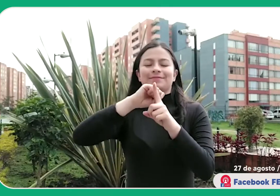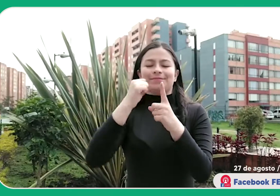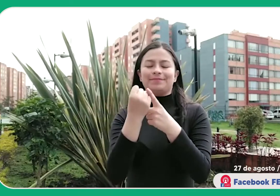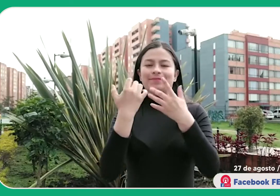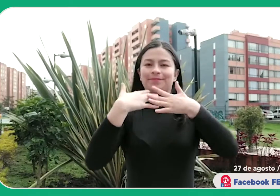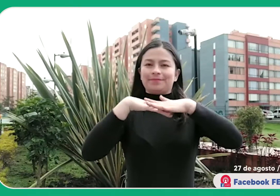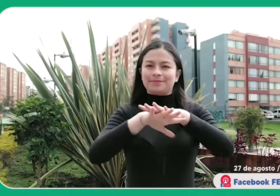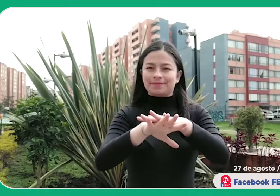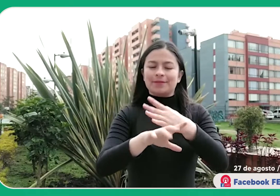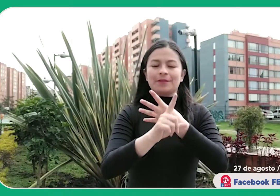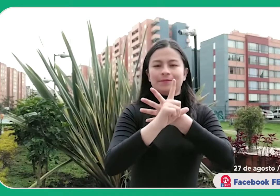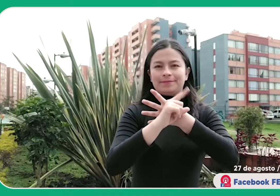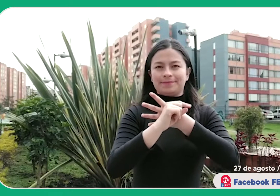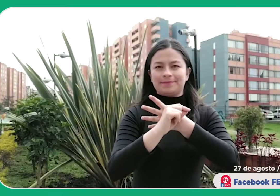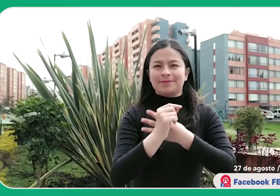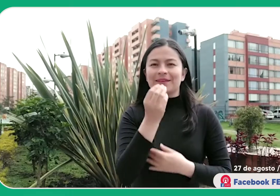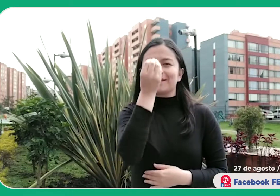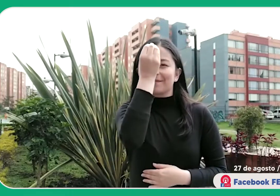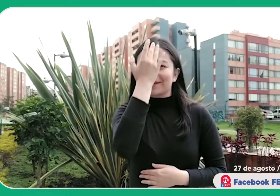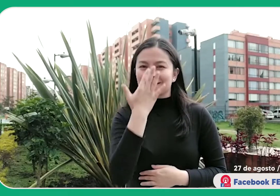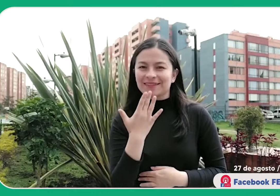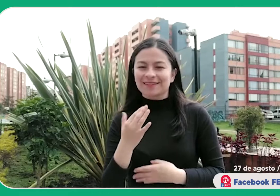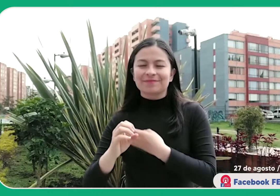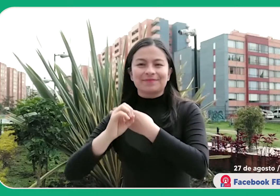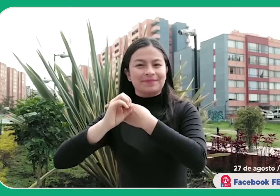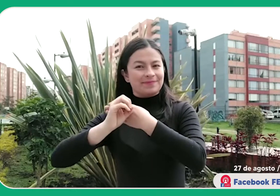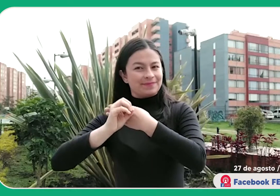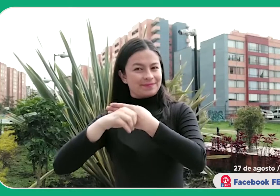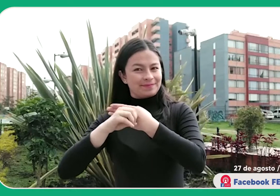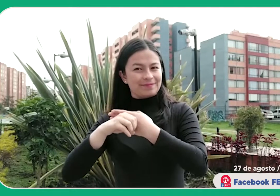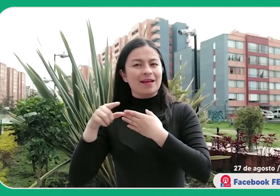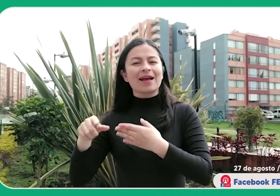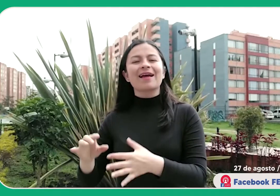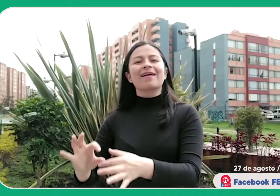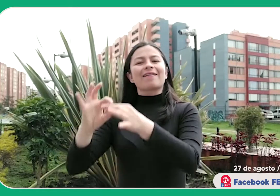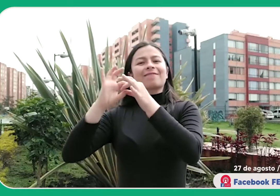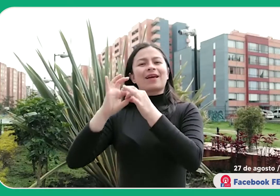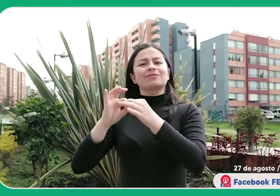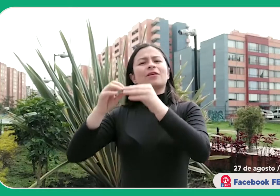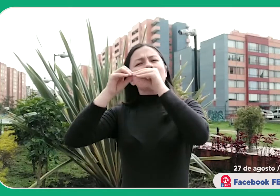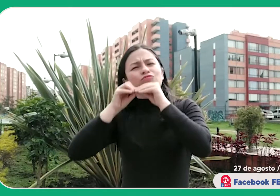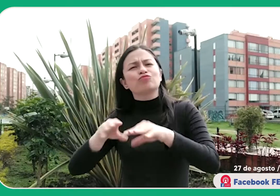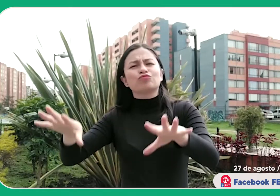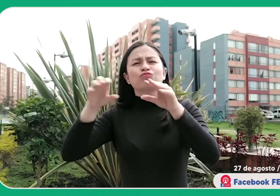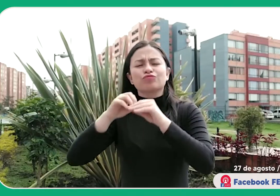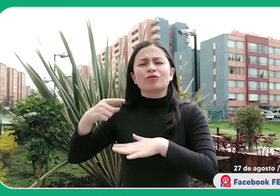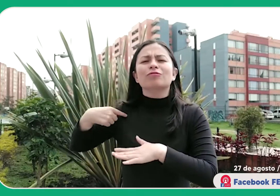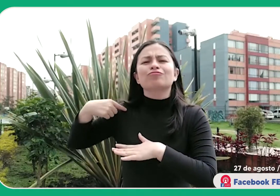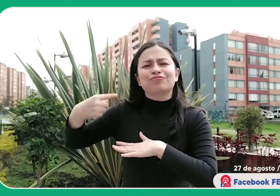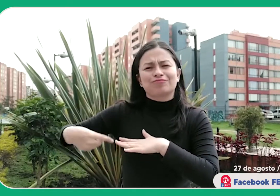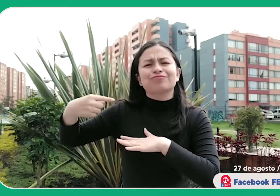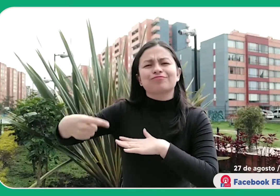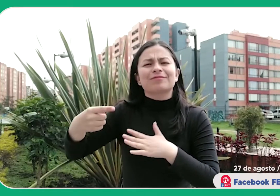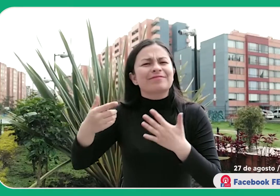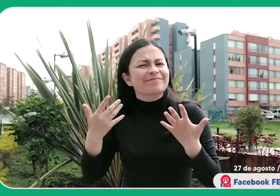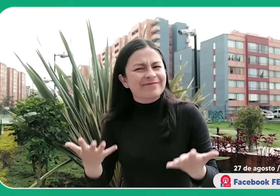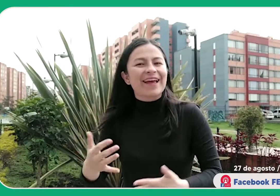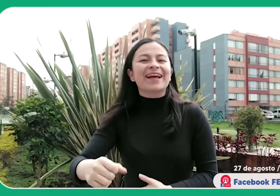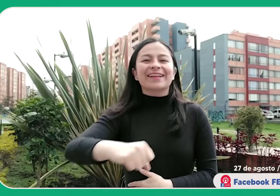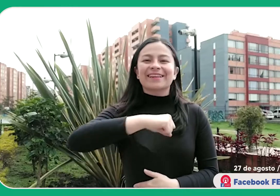Facebook e Instagram, que siempre están atentos a nuestras actividades en FENASCOL por los derechos de las personas sordas.